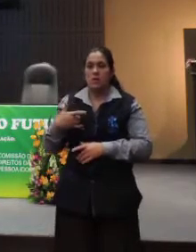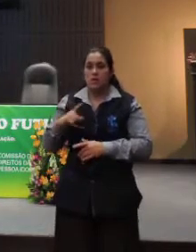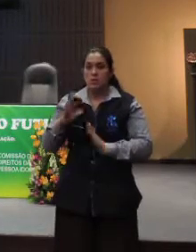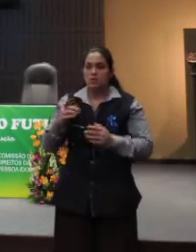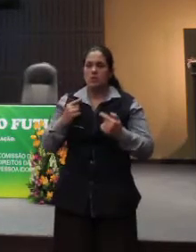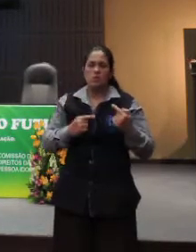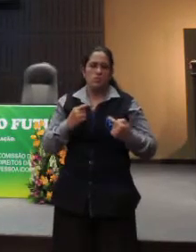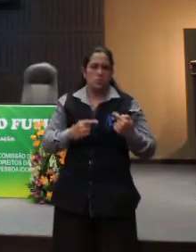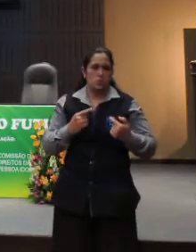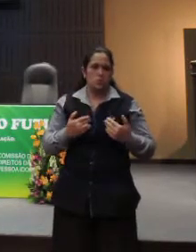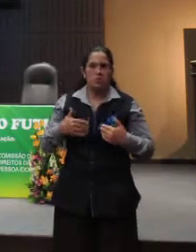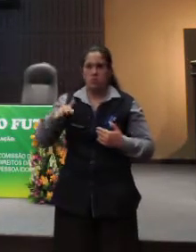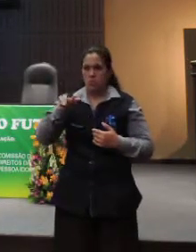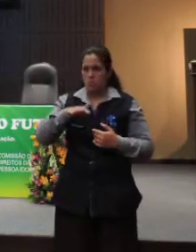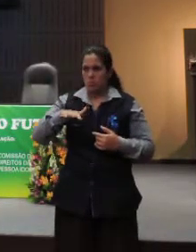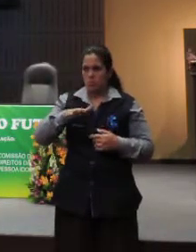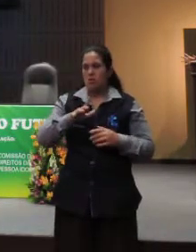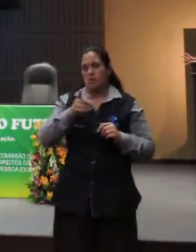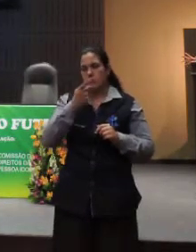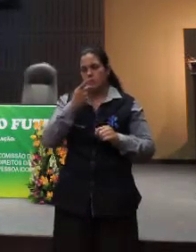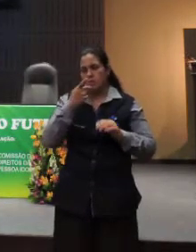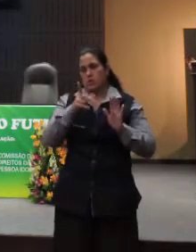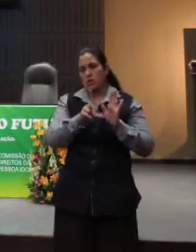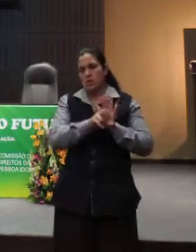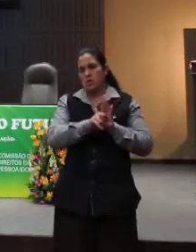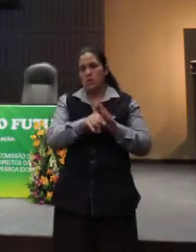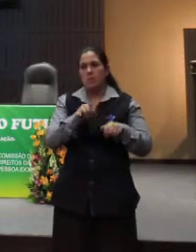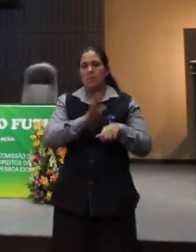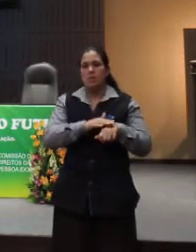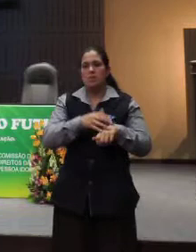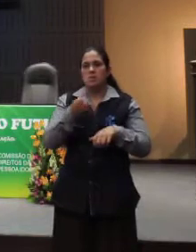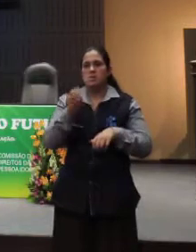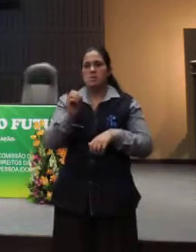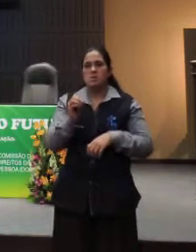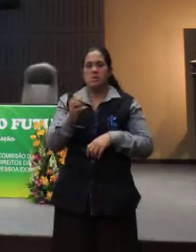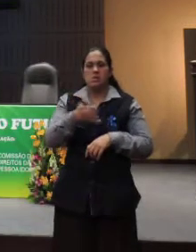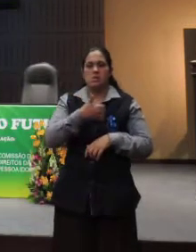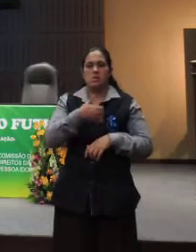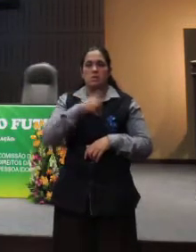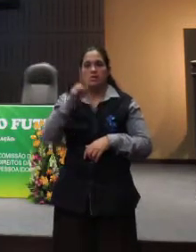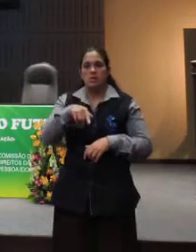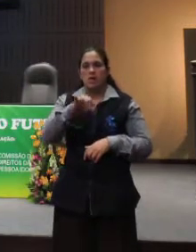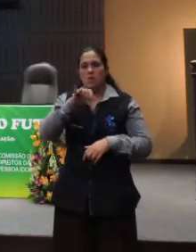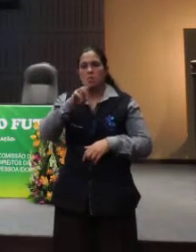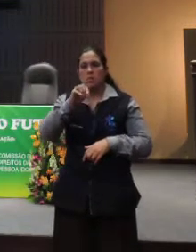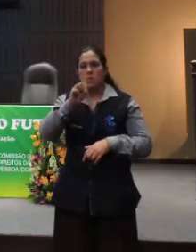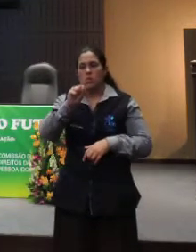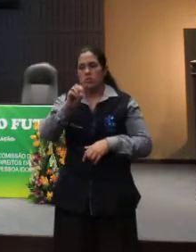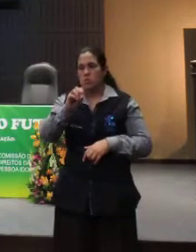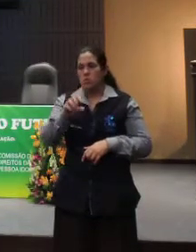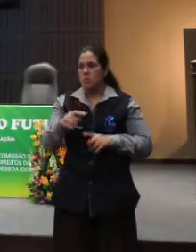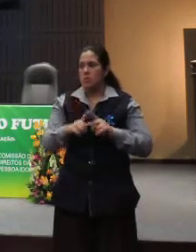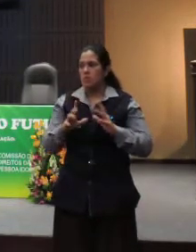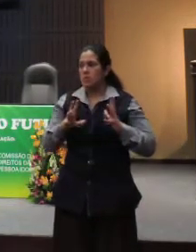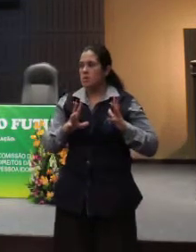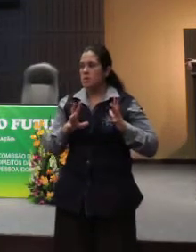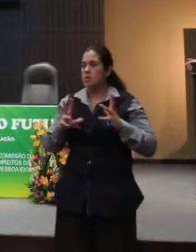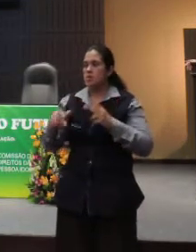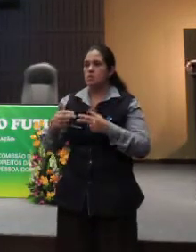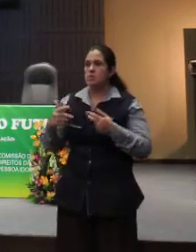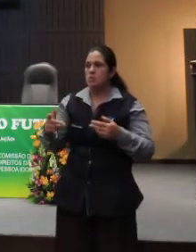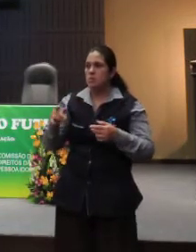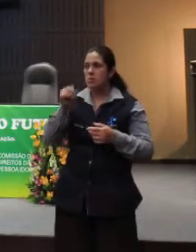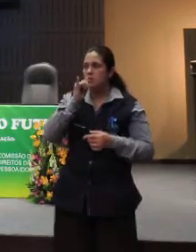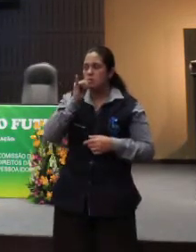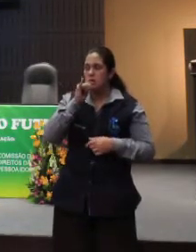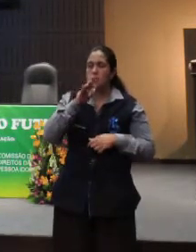até aqui, para nós, legalmente, acima de 60 anos e 12, para todas as situações